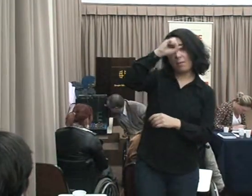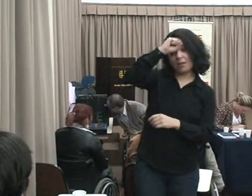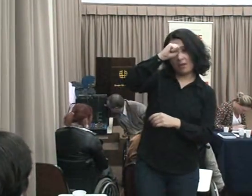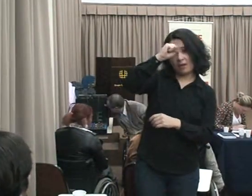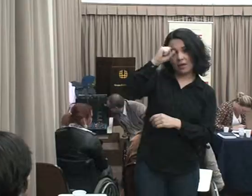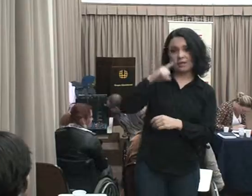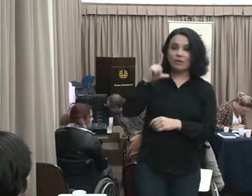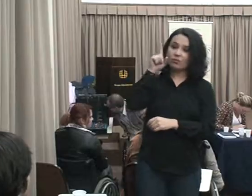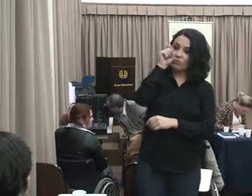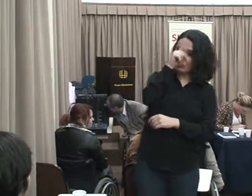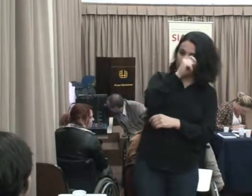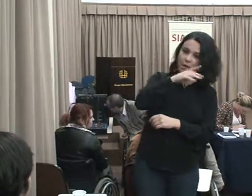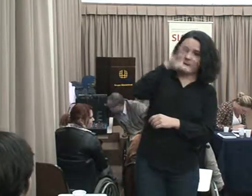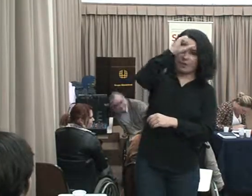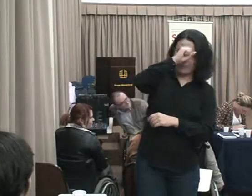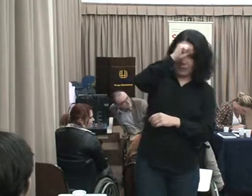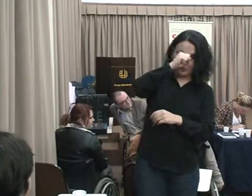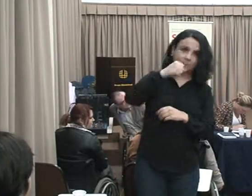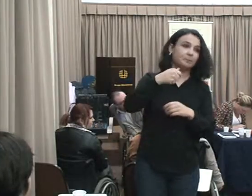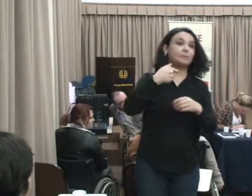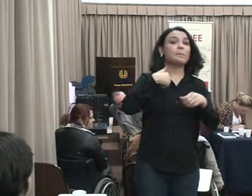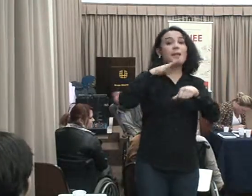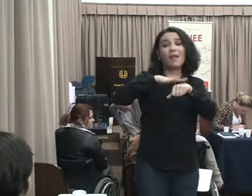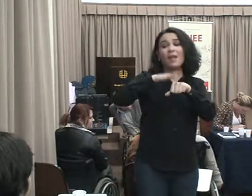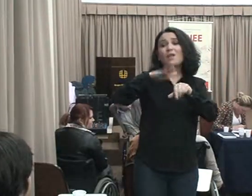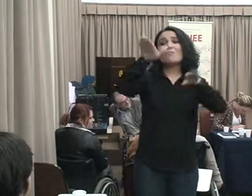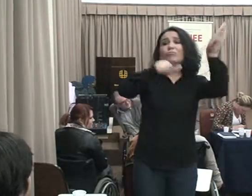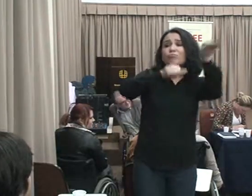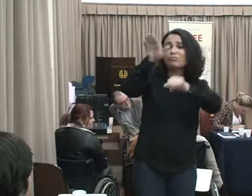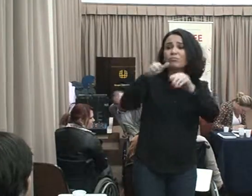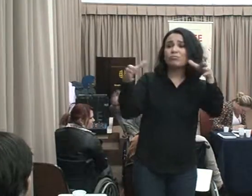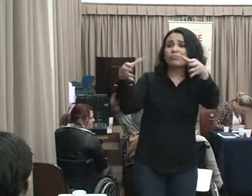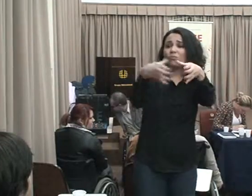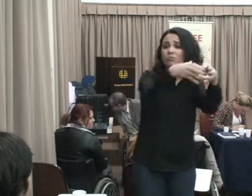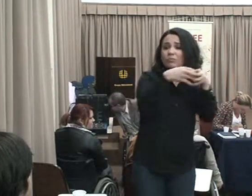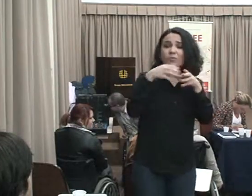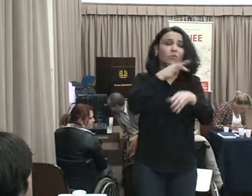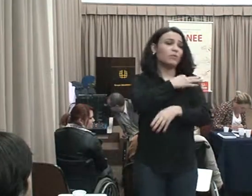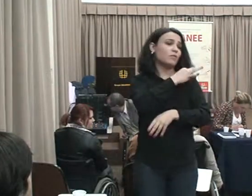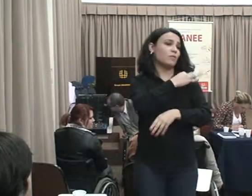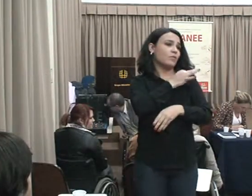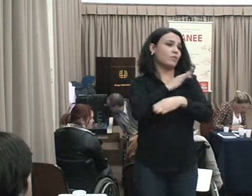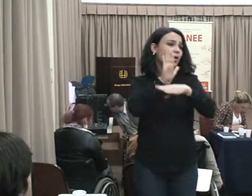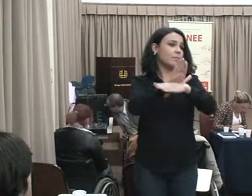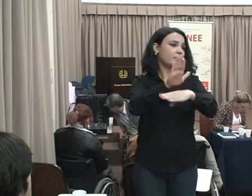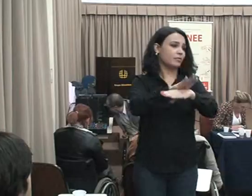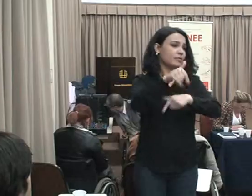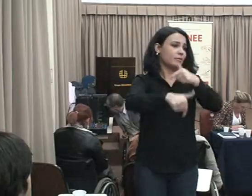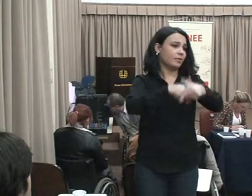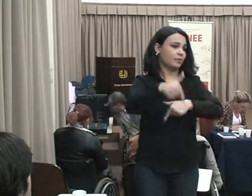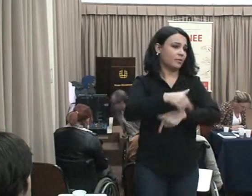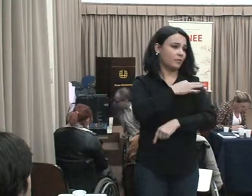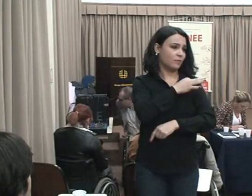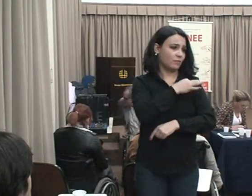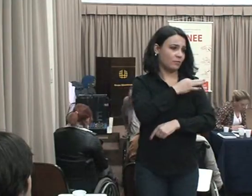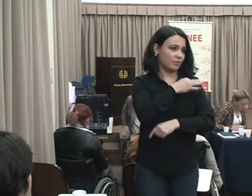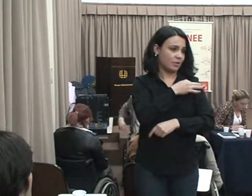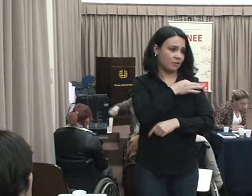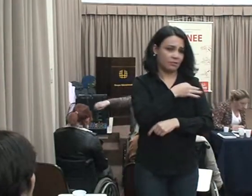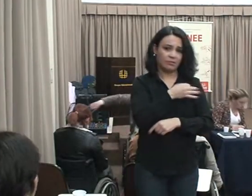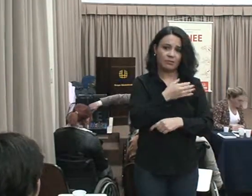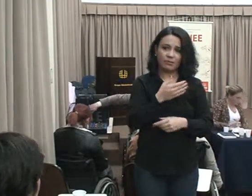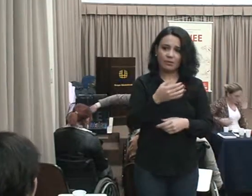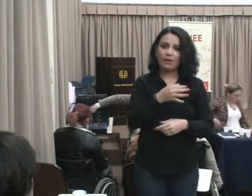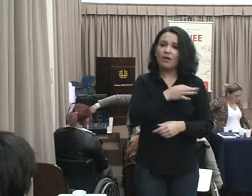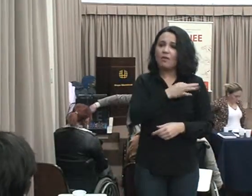chamar as pessoas Olha, é difícil É difícil chamar as pessoas Inclusive com deficiência Porque eu chamei a classe hoje